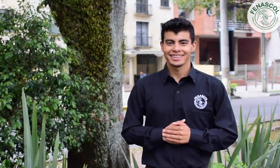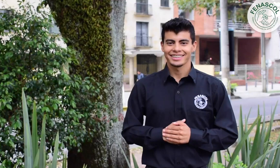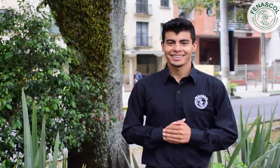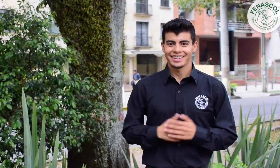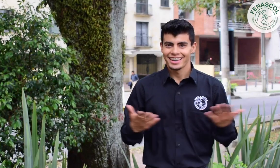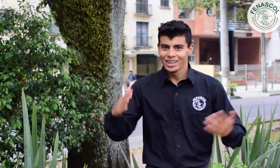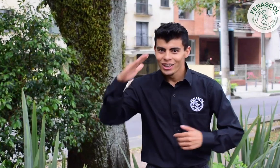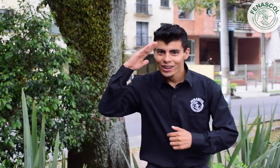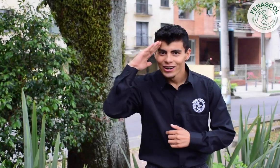¡Hola!